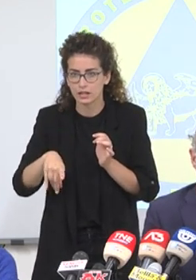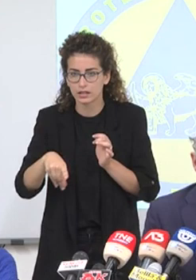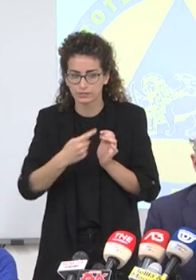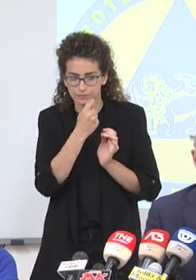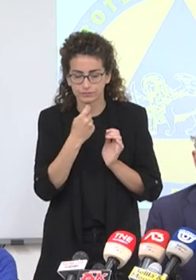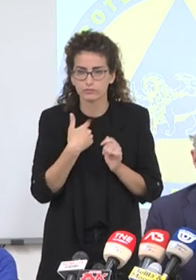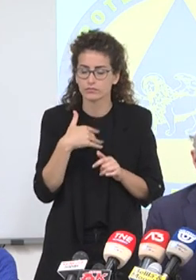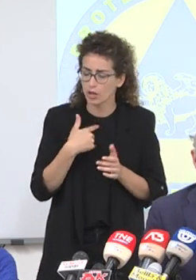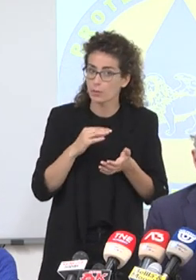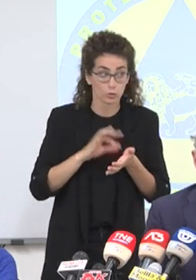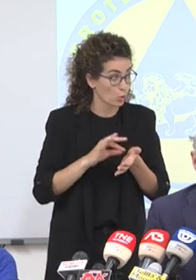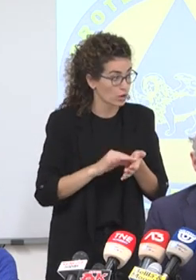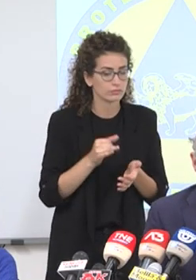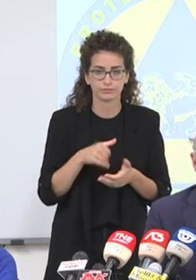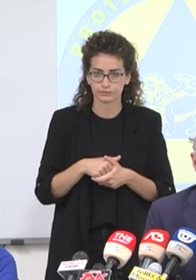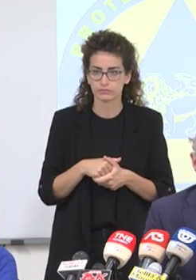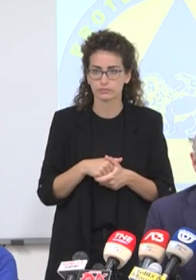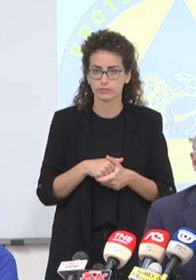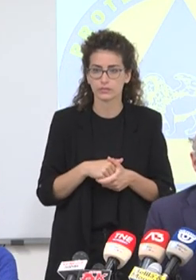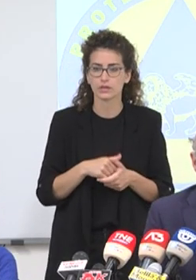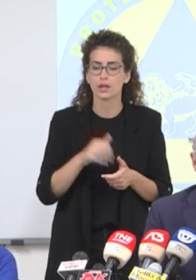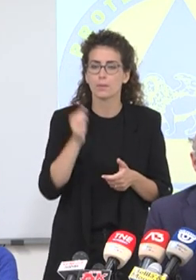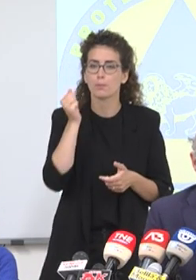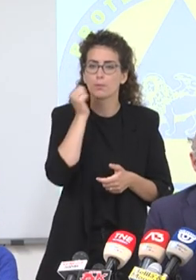col microchip da parte dei genitori.